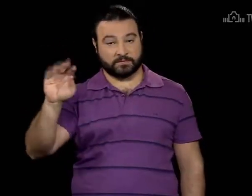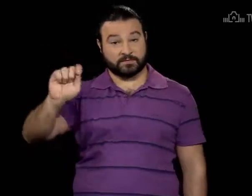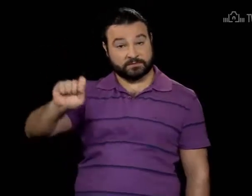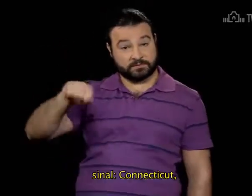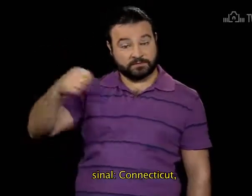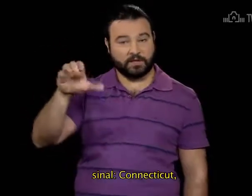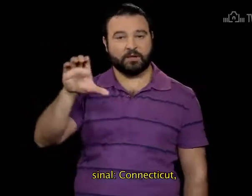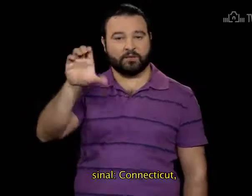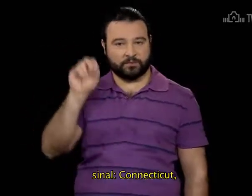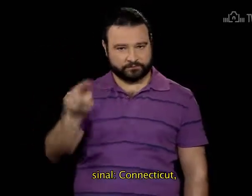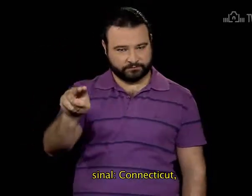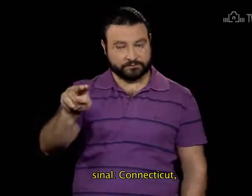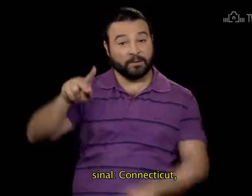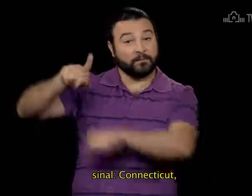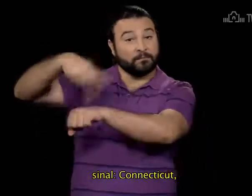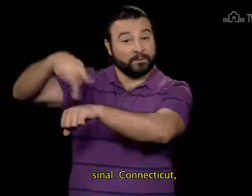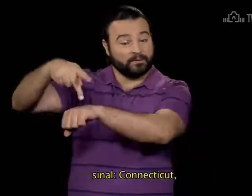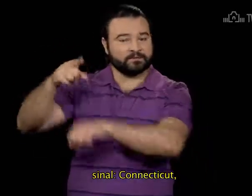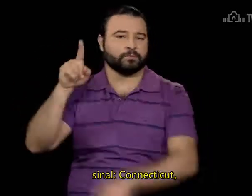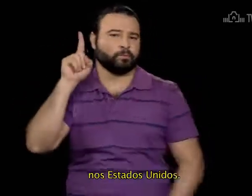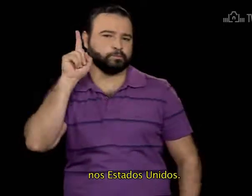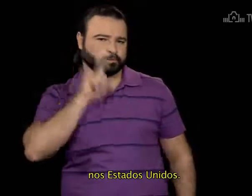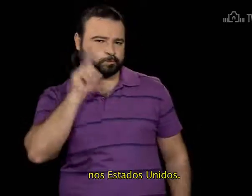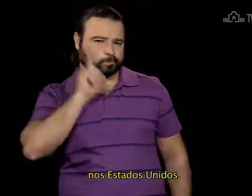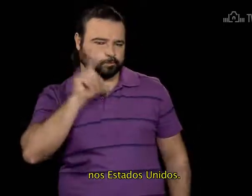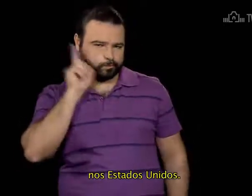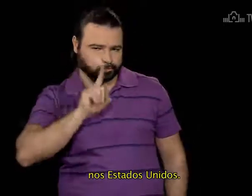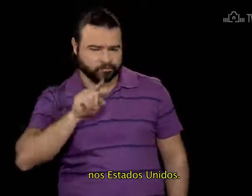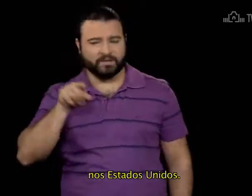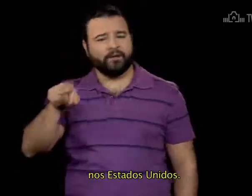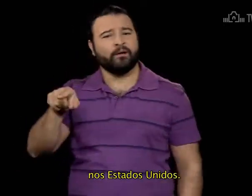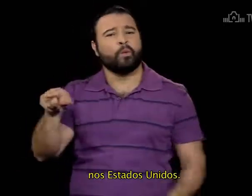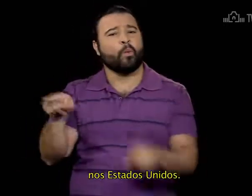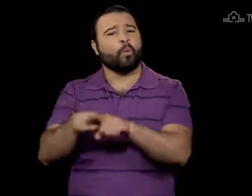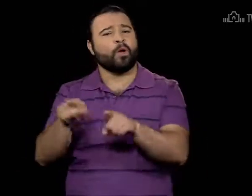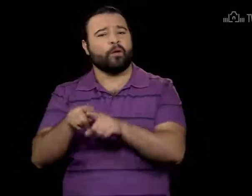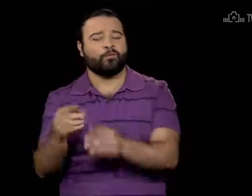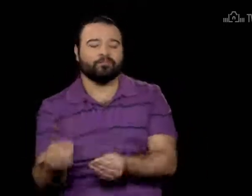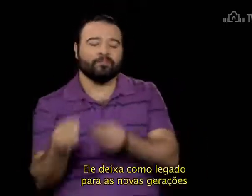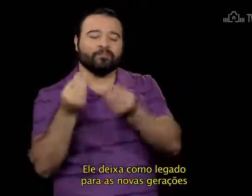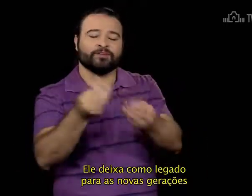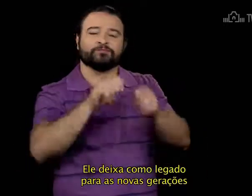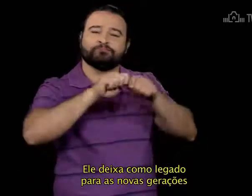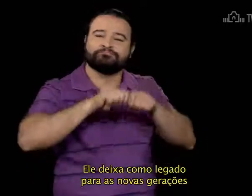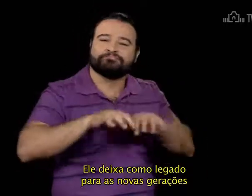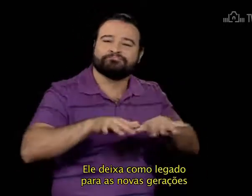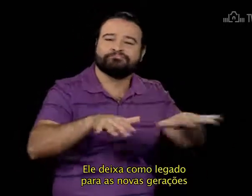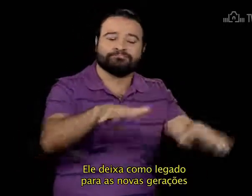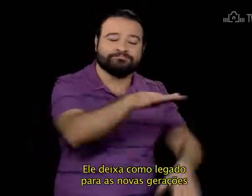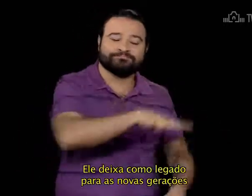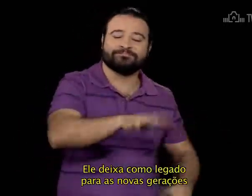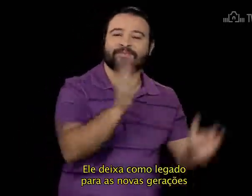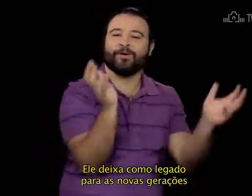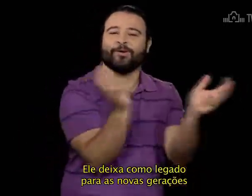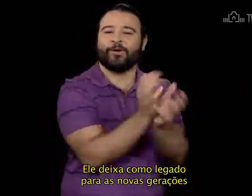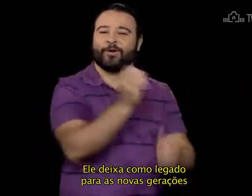Sinal Connect Nos Estados Unidos Ele deixa como legado Para as novas gerações